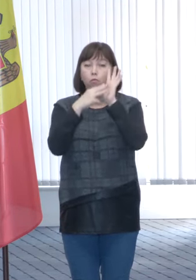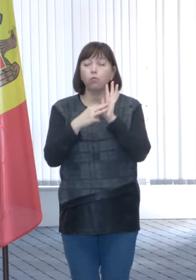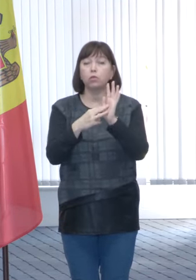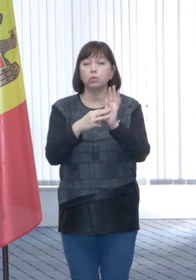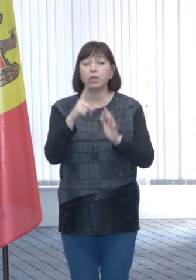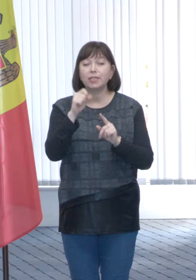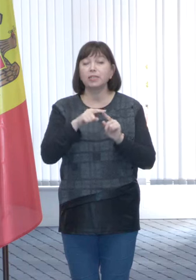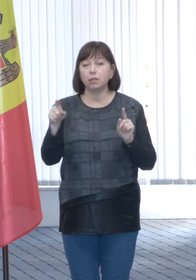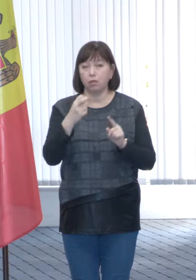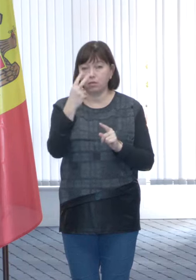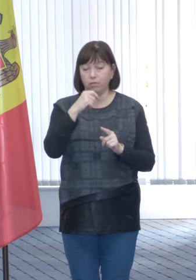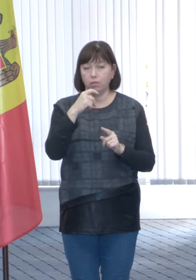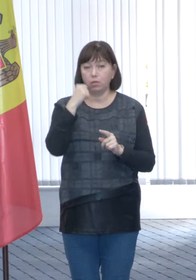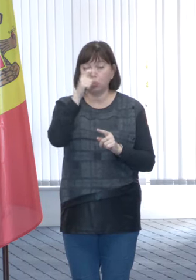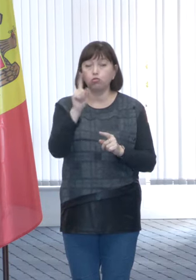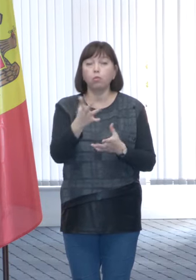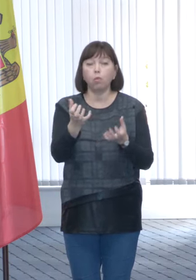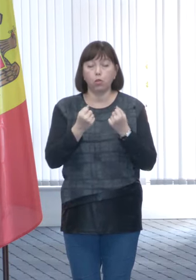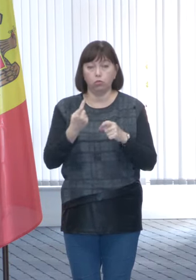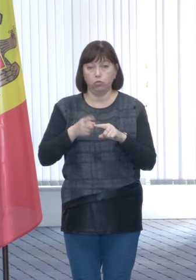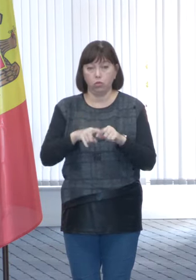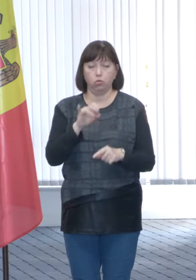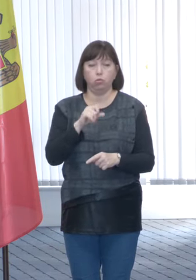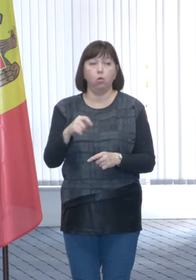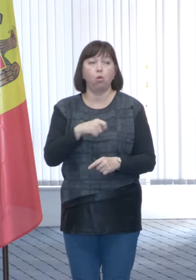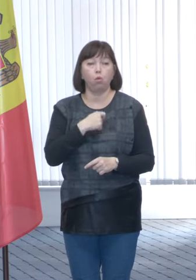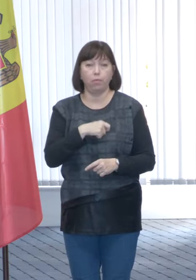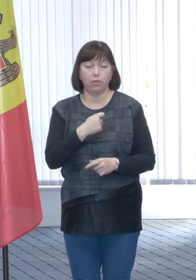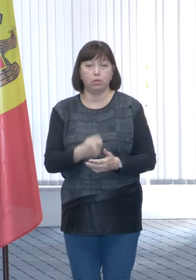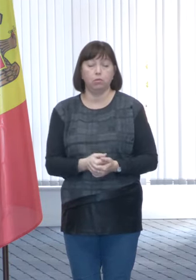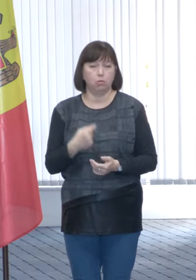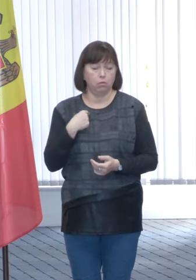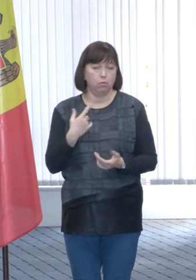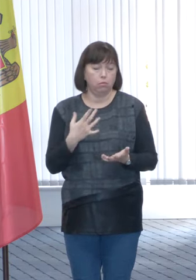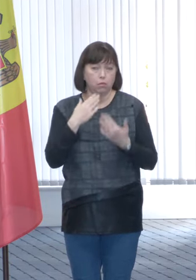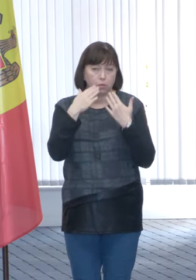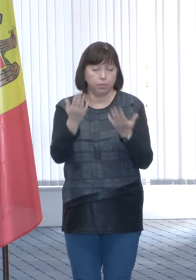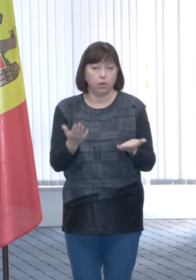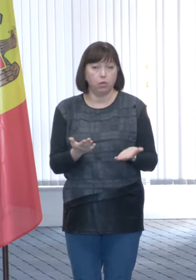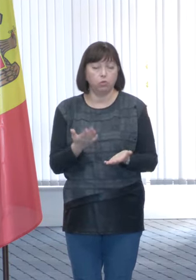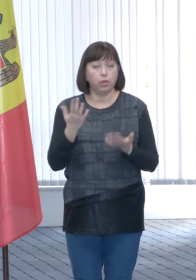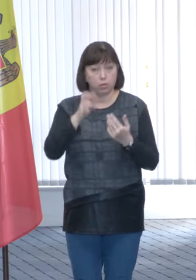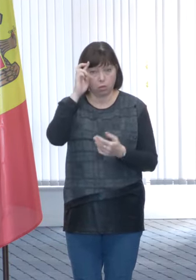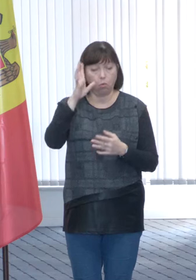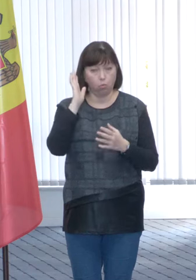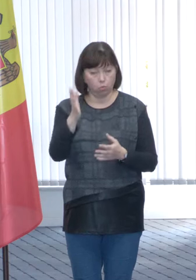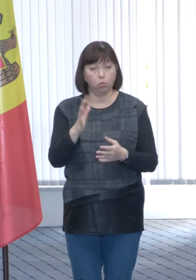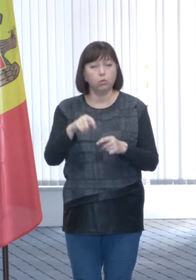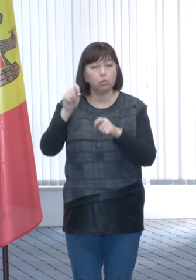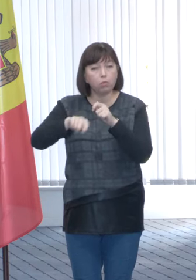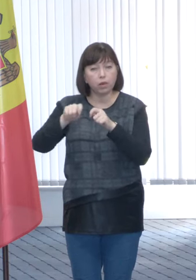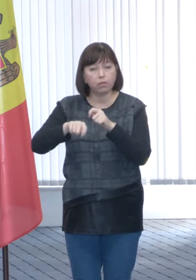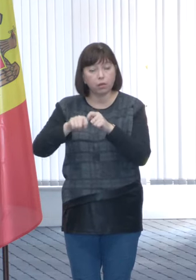în ultimele 12 luni pentru a verificia aceste compensații vă întreb dacă statul va ține cumva la